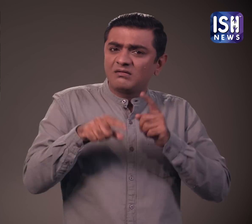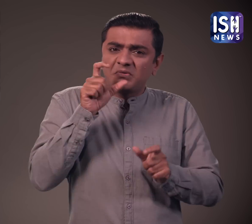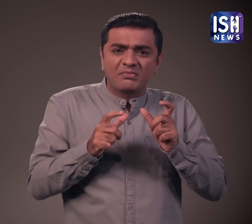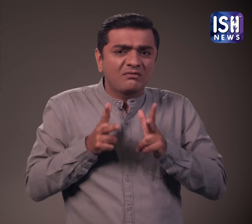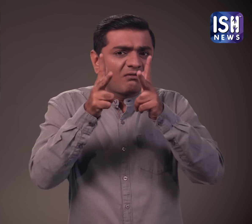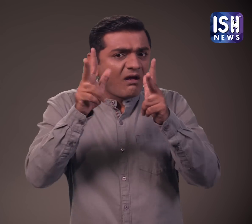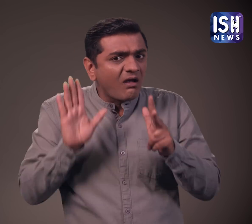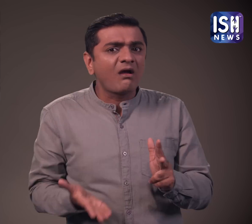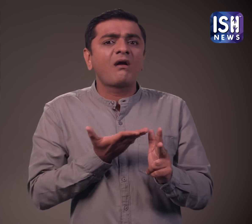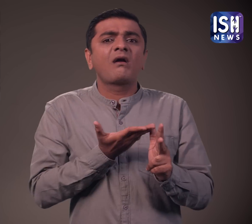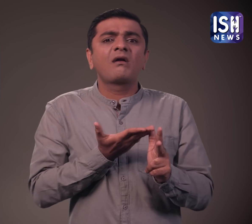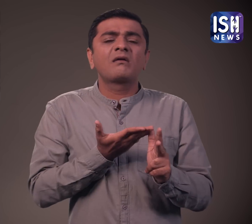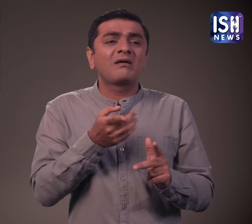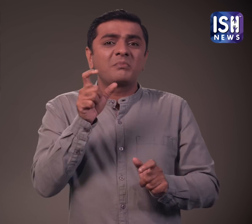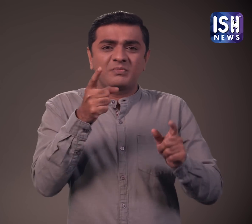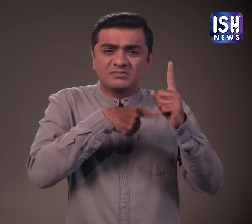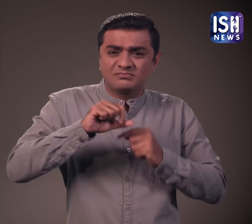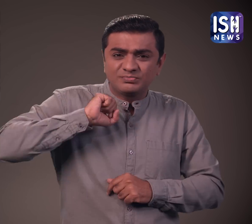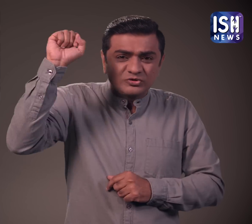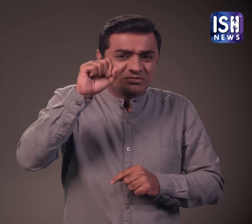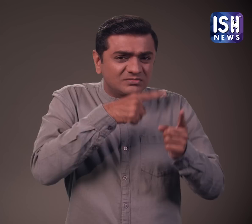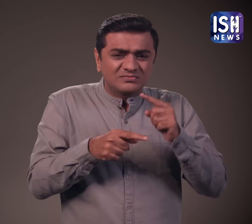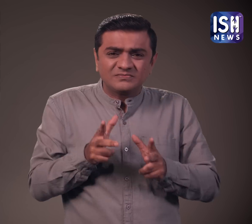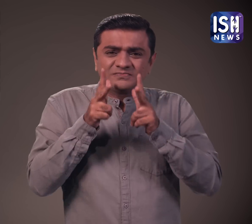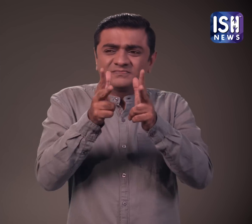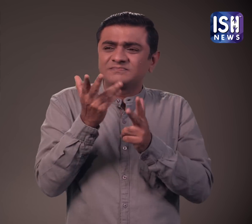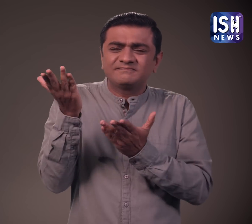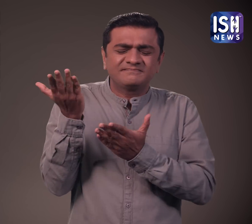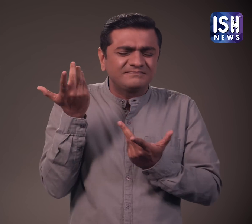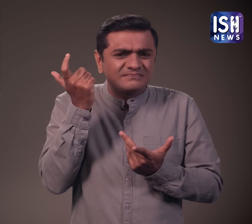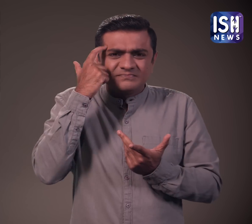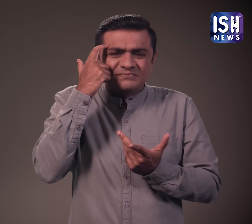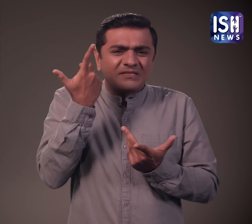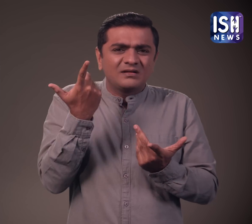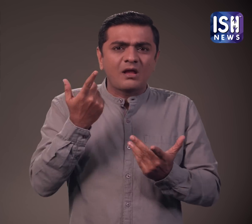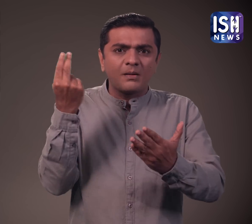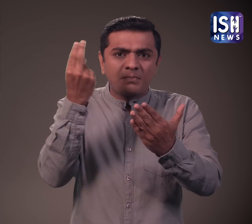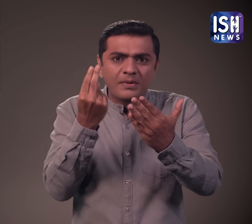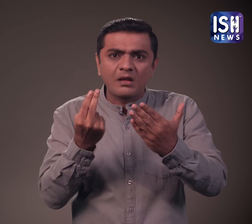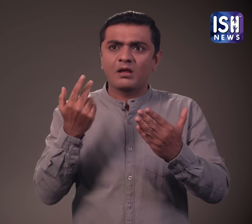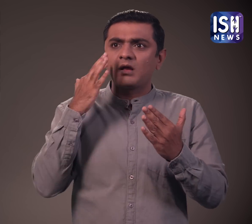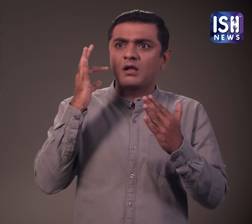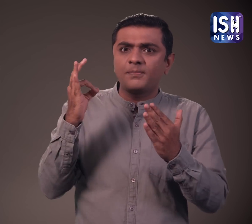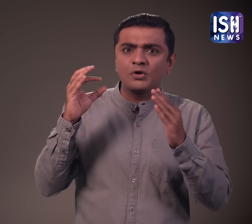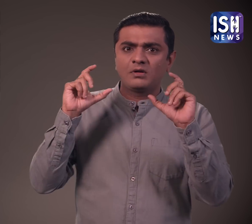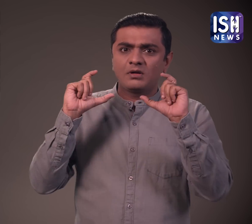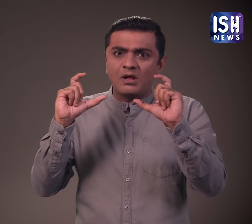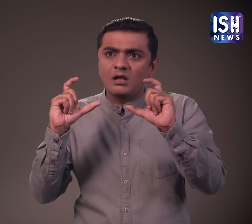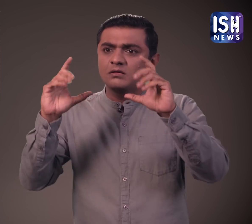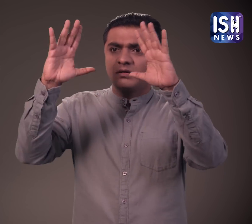प्रदर्शनकारियों ने कहा कि जब हमारा पर्यावरन अधिक महत्वपूर्ण है तो लोग बेकार चित्रों को